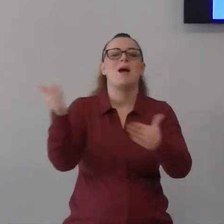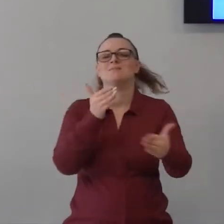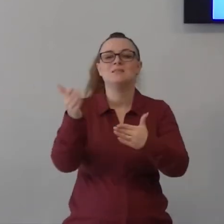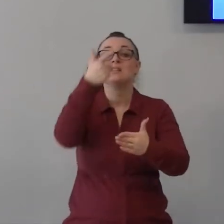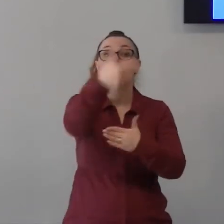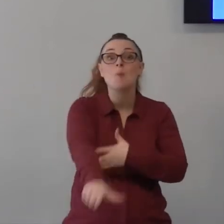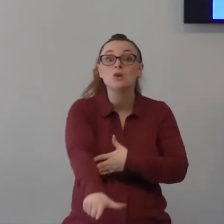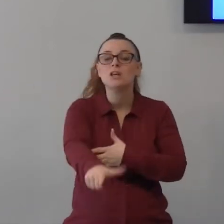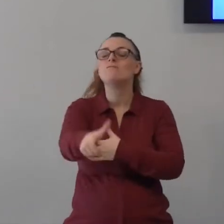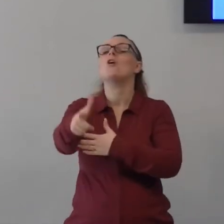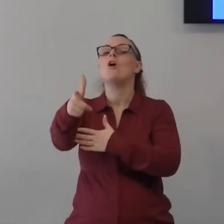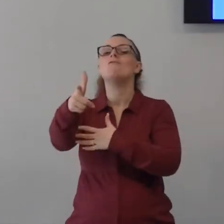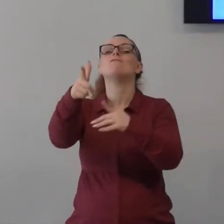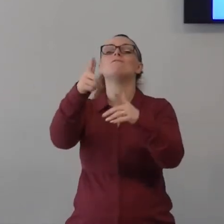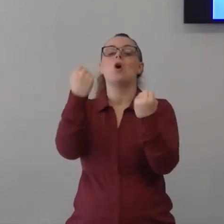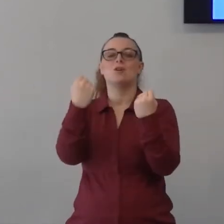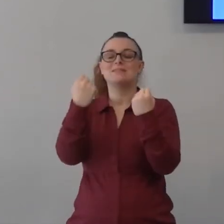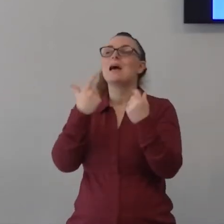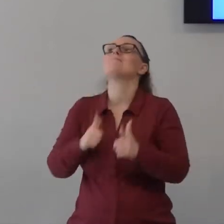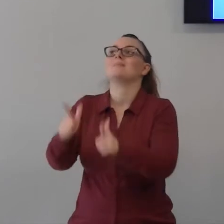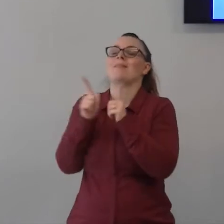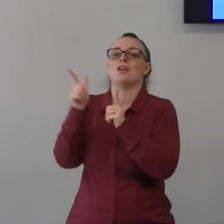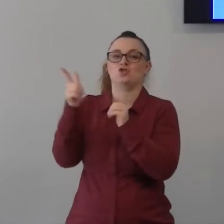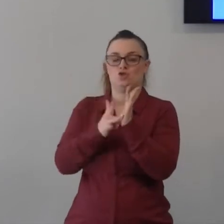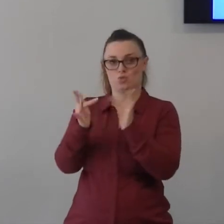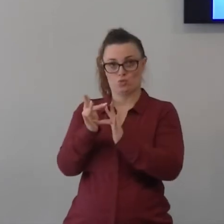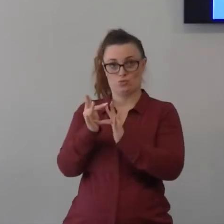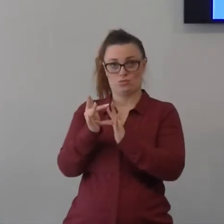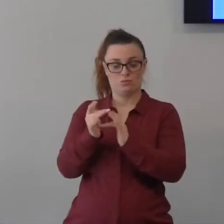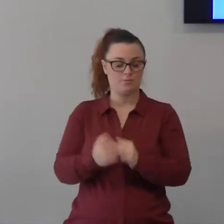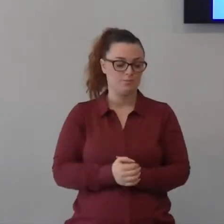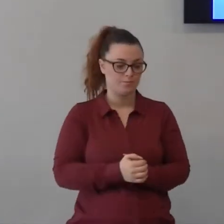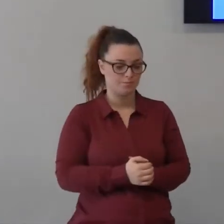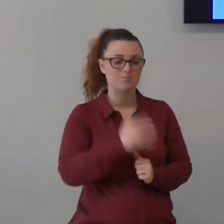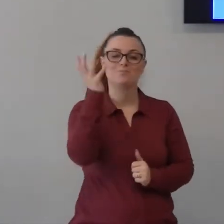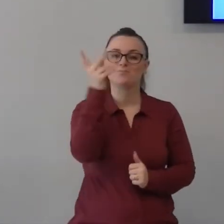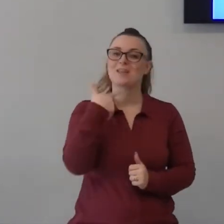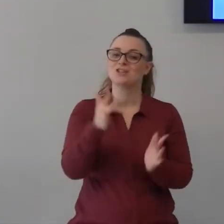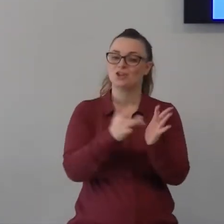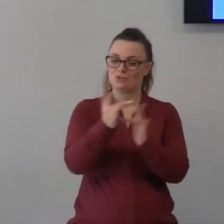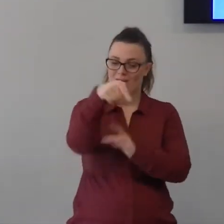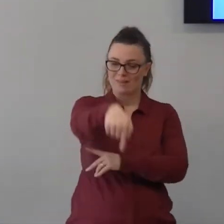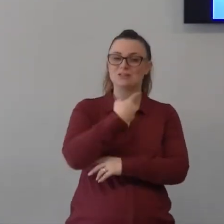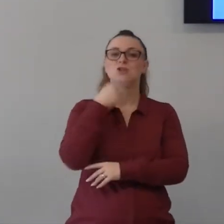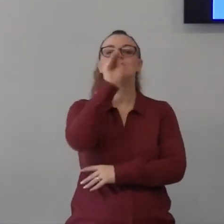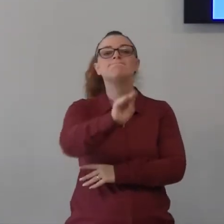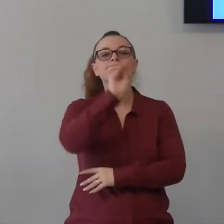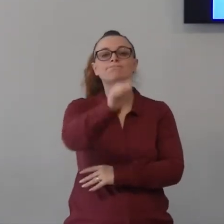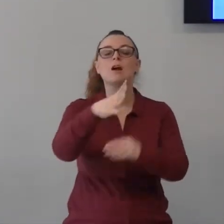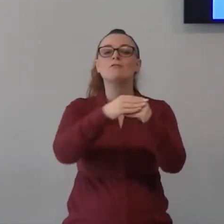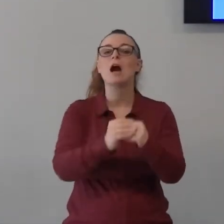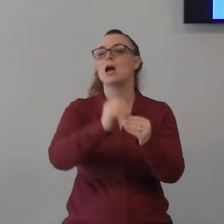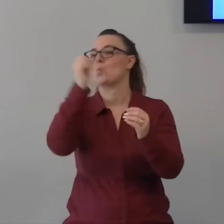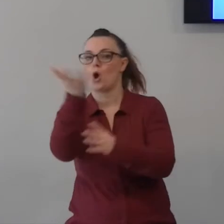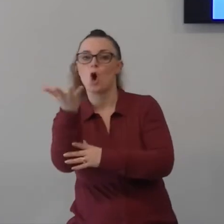Gesù che la dà Paolo se Gesù ti sta chiedendo di fare qualche cosa o di smettere di fare